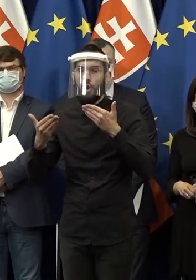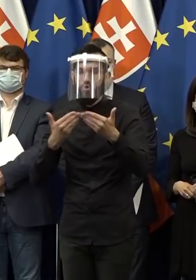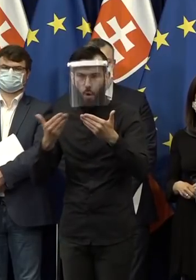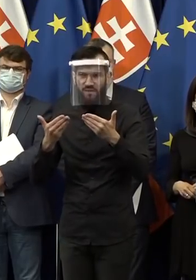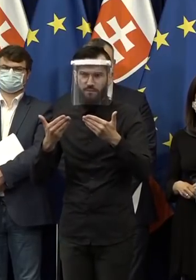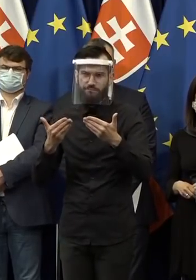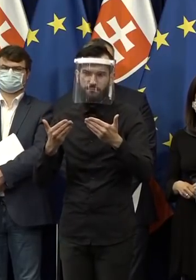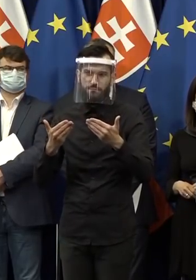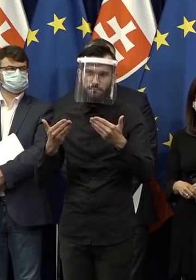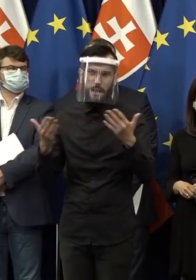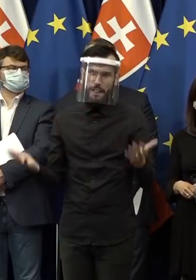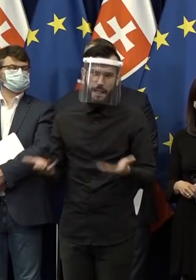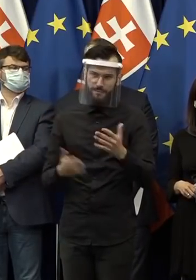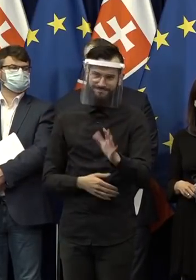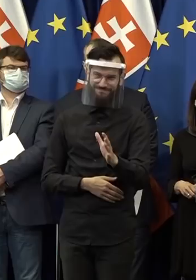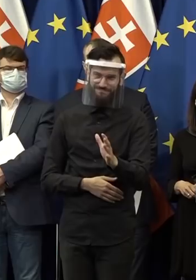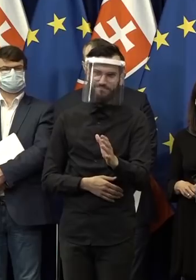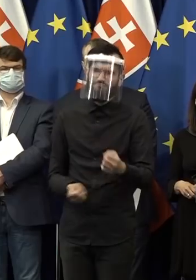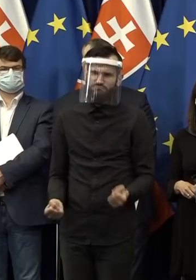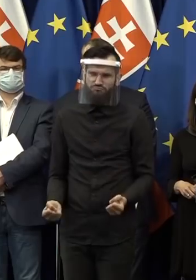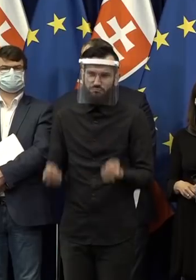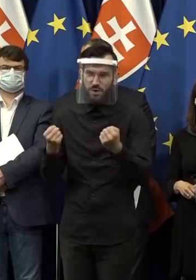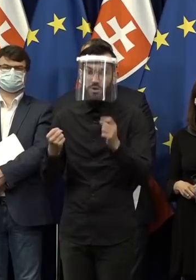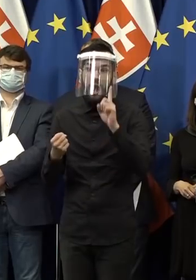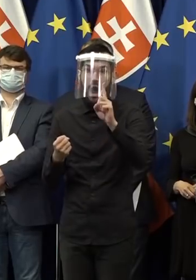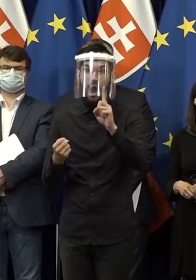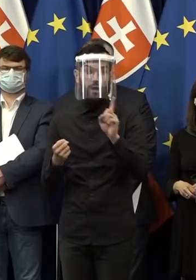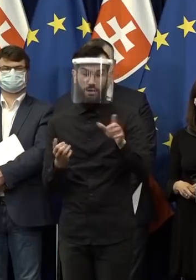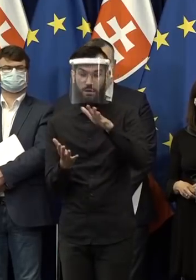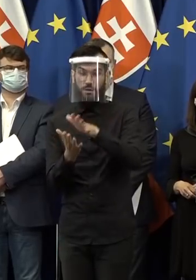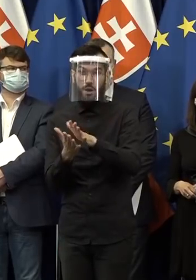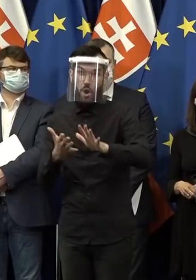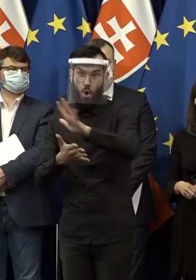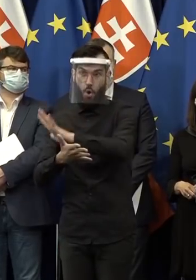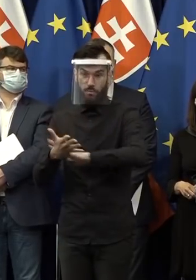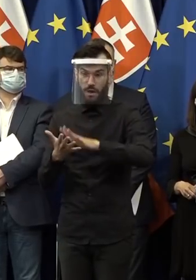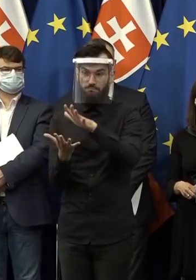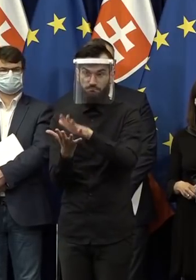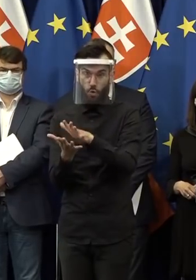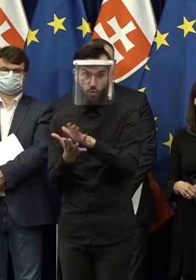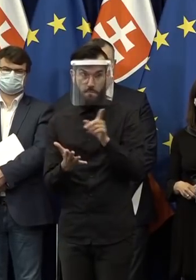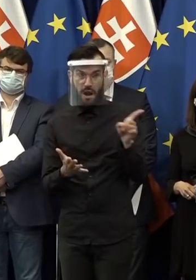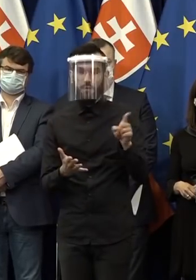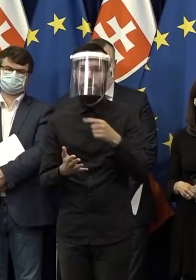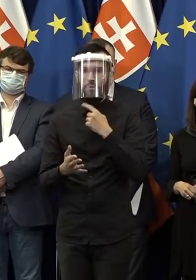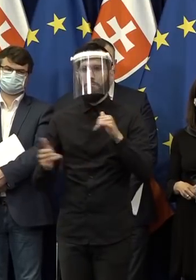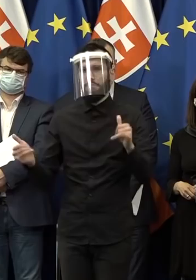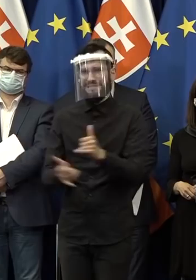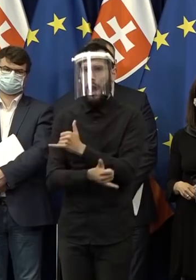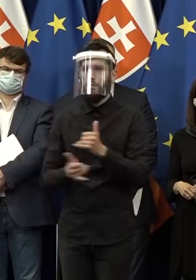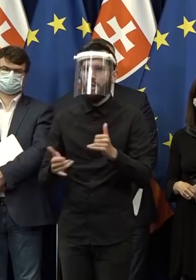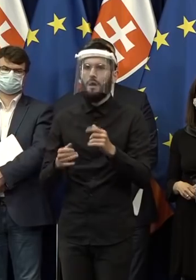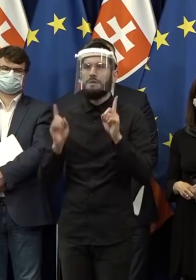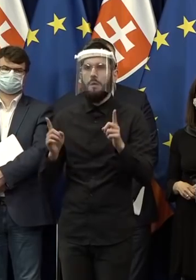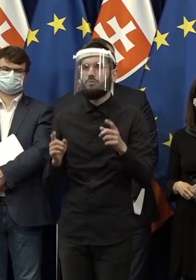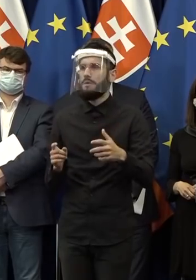ktoré boli ťažké, že výsledkom je dokument, za ktorý sa všetci štyria partnery môžeme so vstýčenou